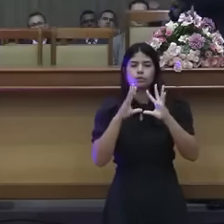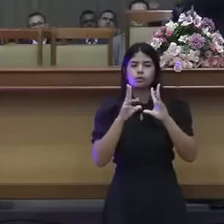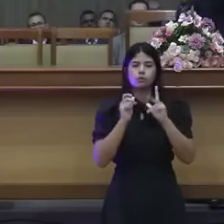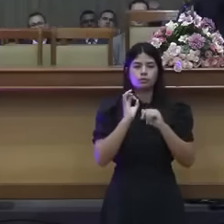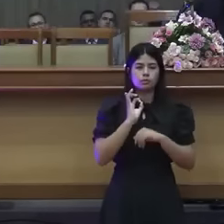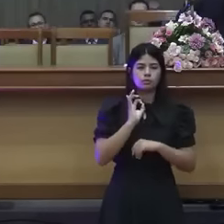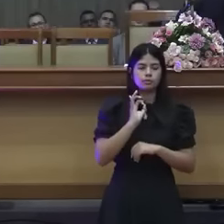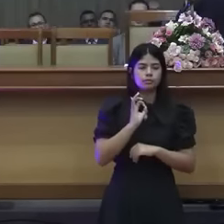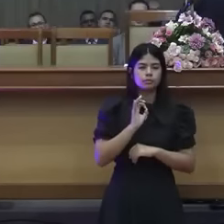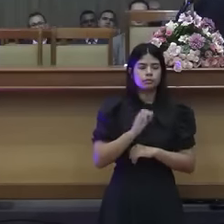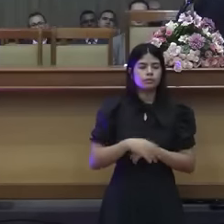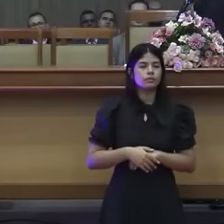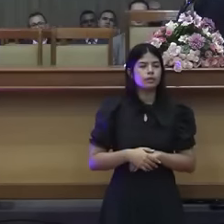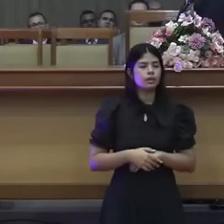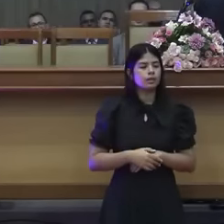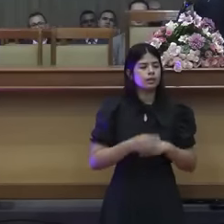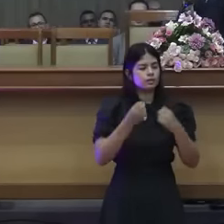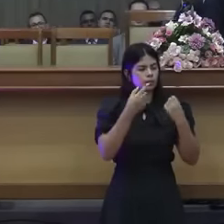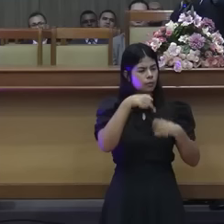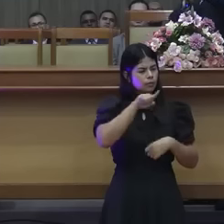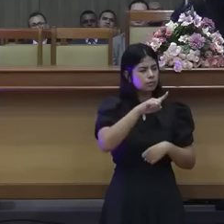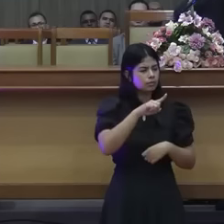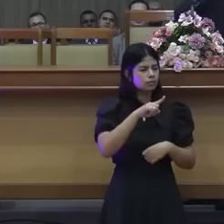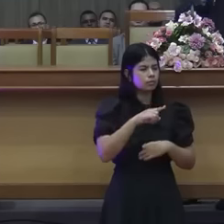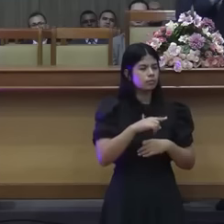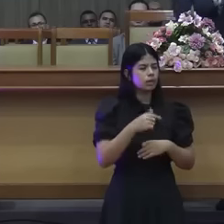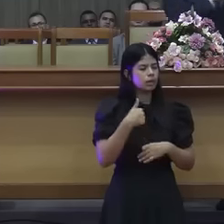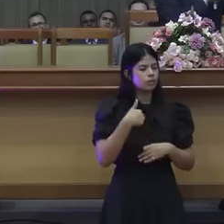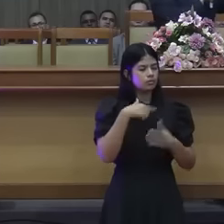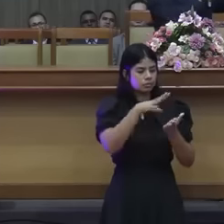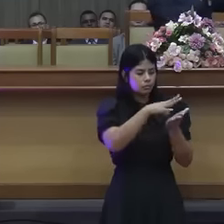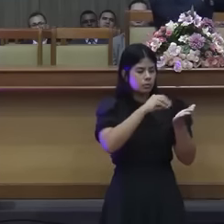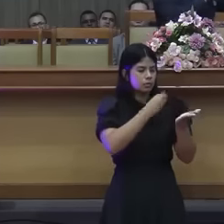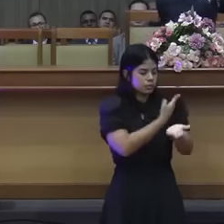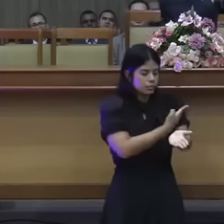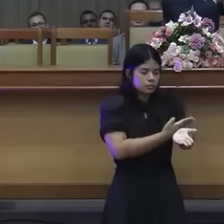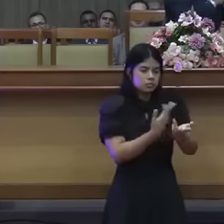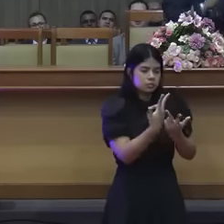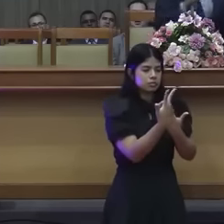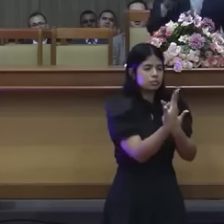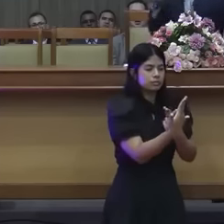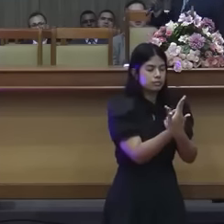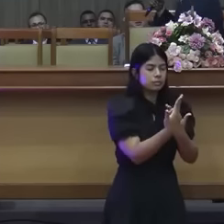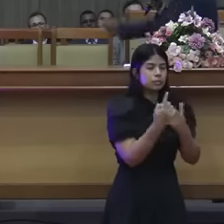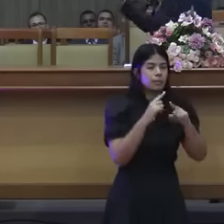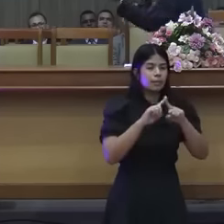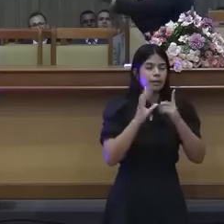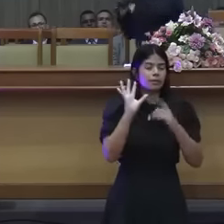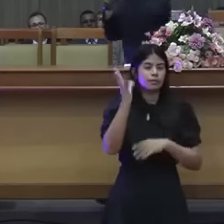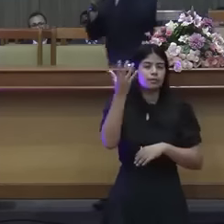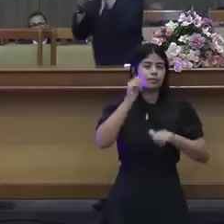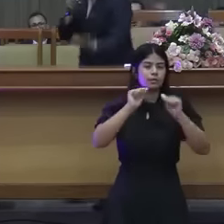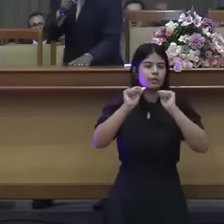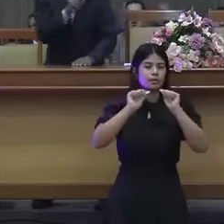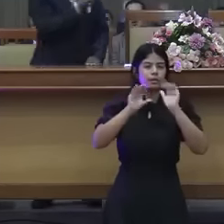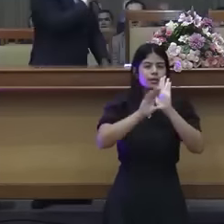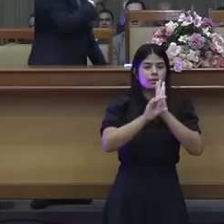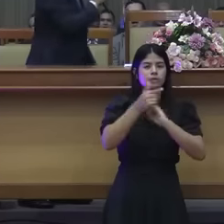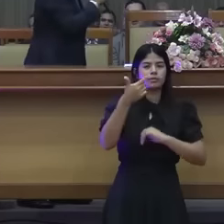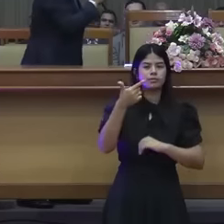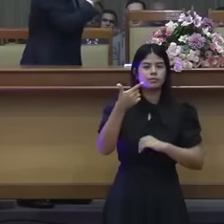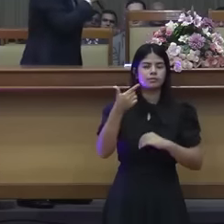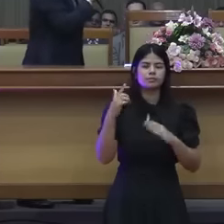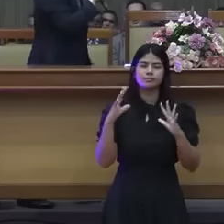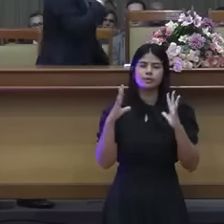vocês sabem que eu tenho a mesma tradição de vocês. Mas o que aconteceu em Atos 2, é coisa linda. Quem glorifica a Deus?